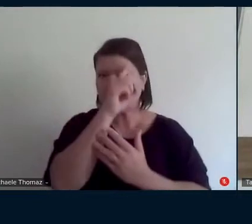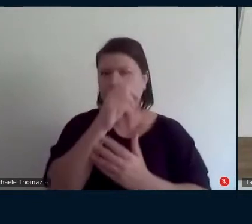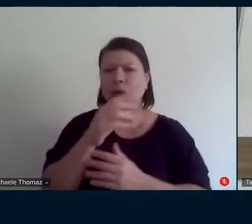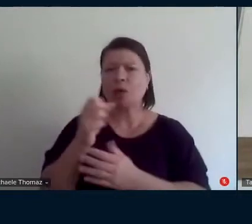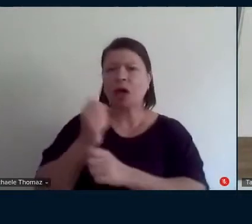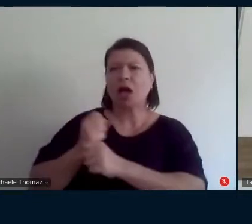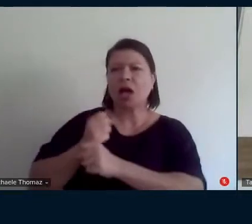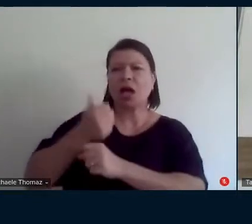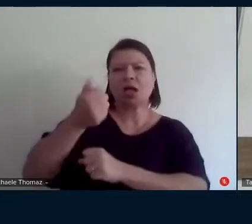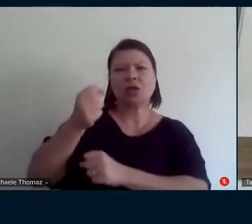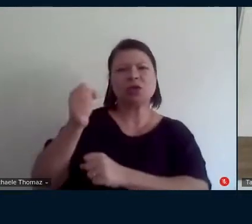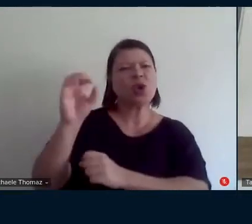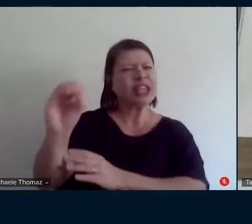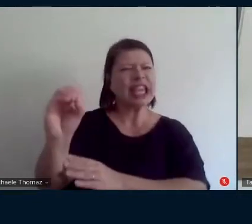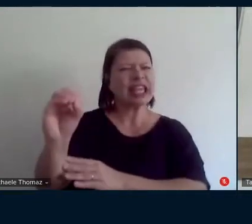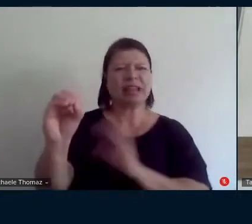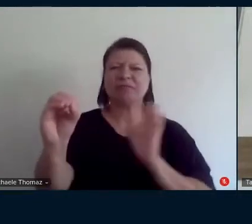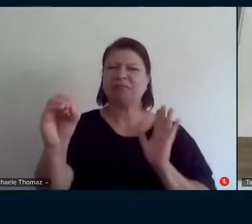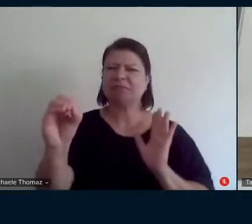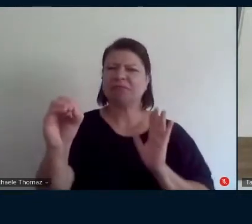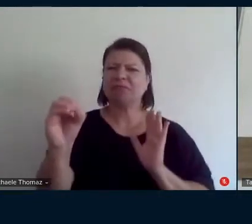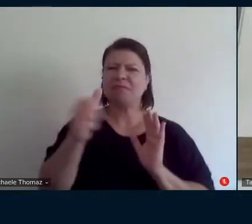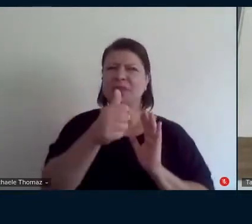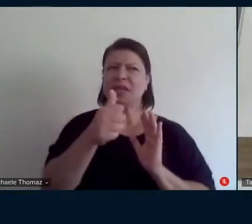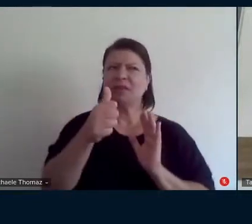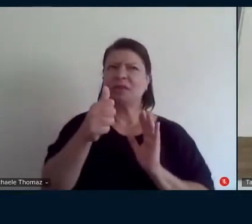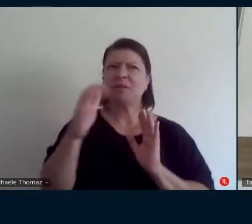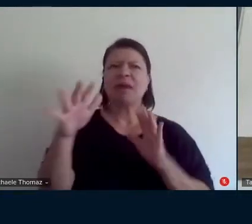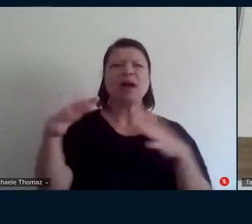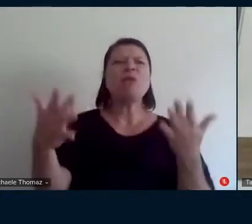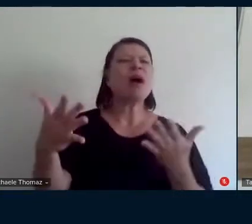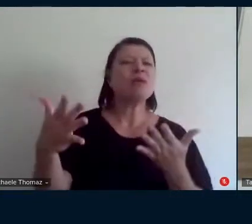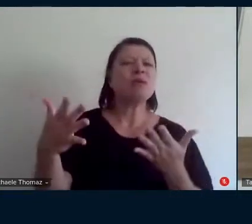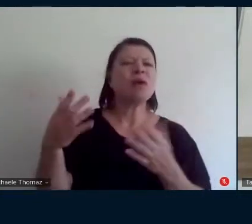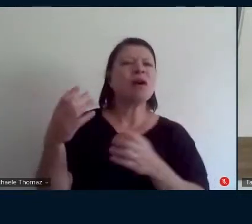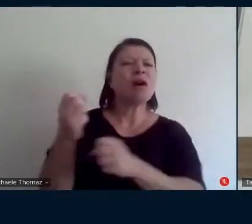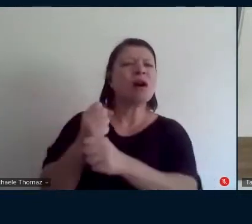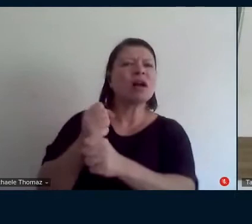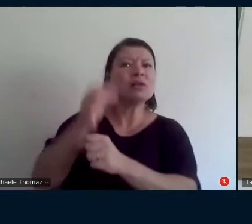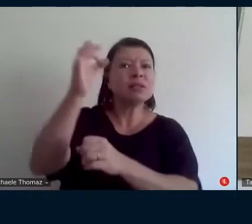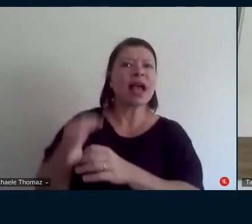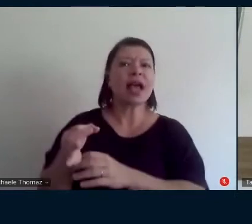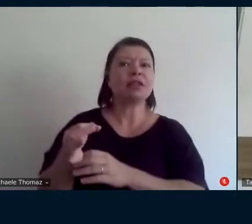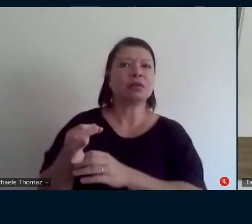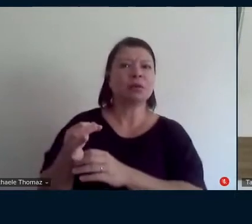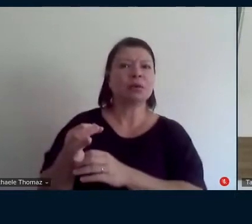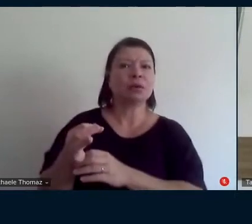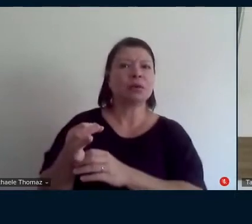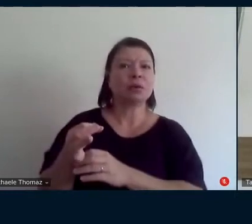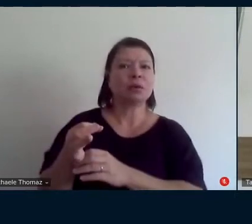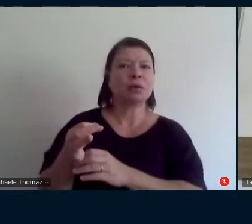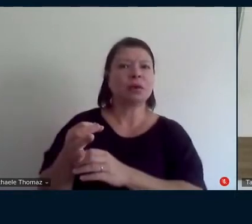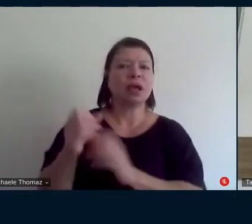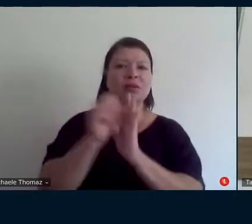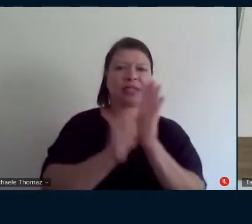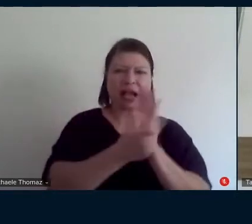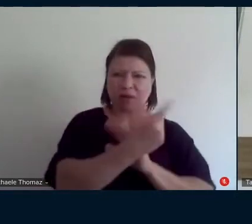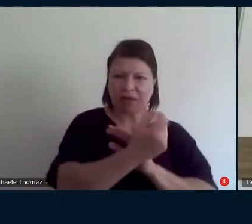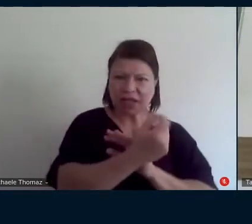quem tem ideia de que foi o congresso de milão vai achar que foi nos anos 80 do século 20